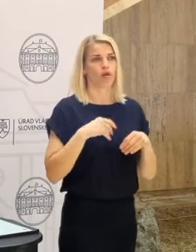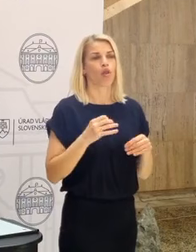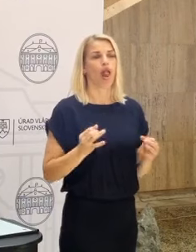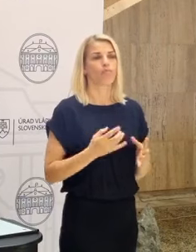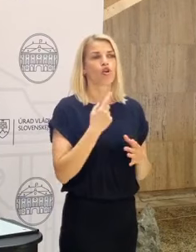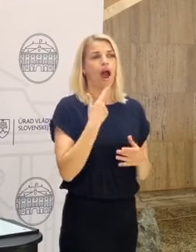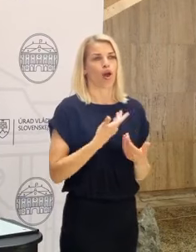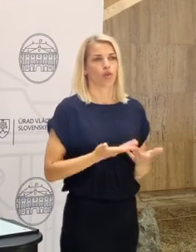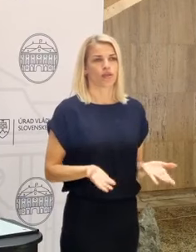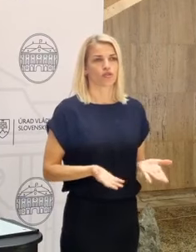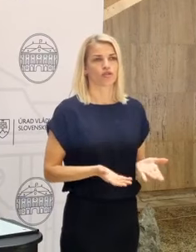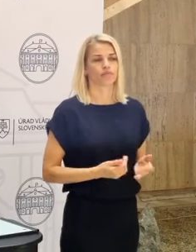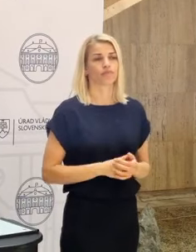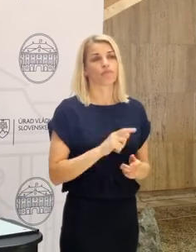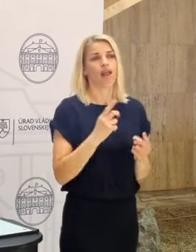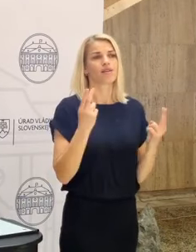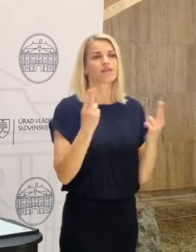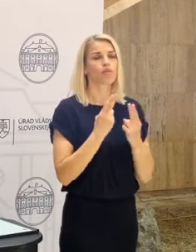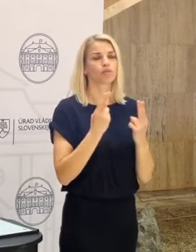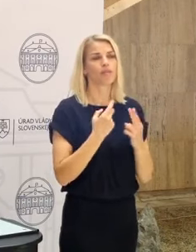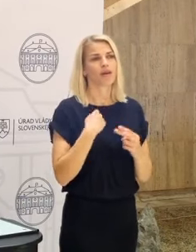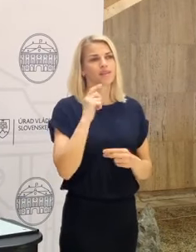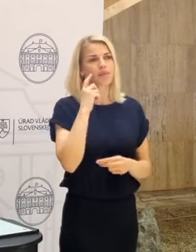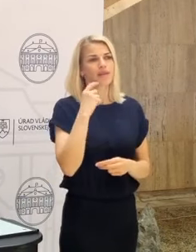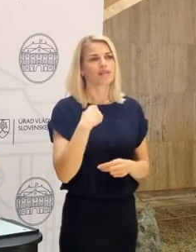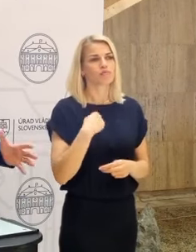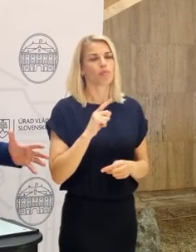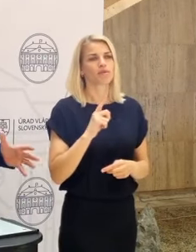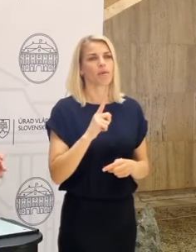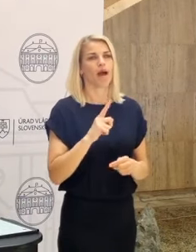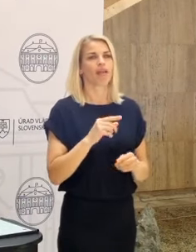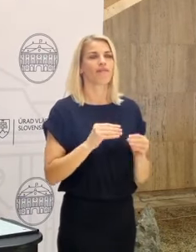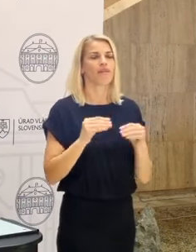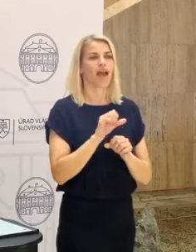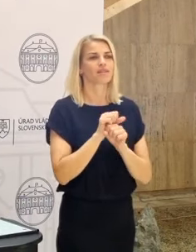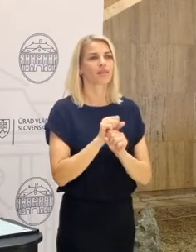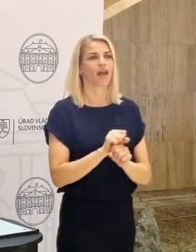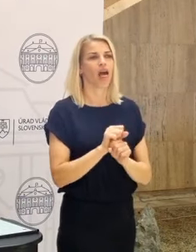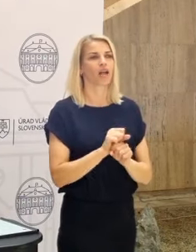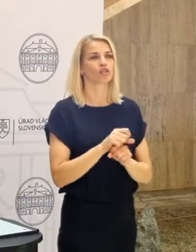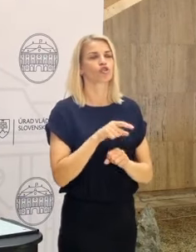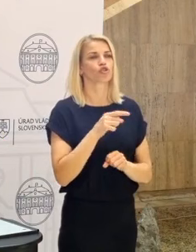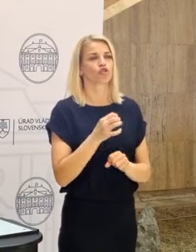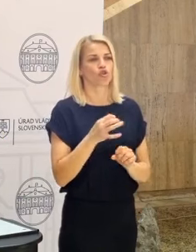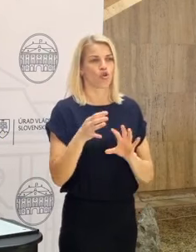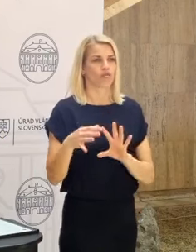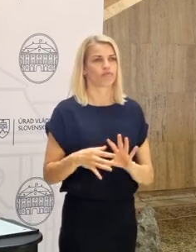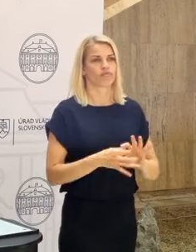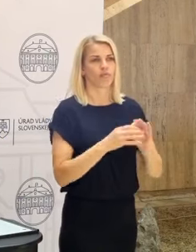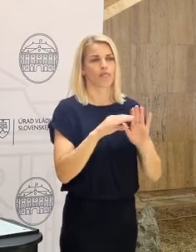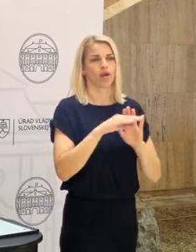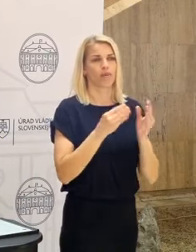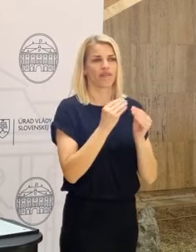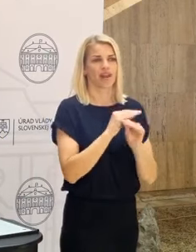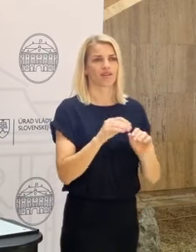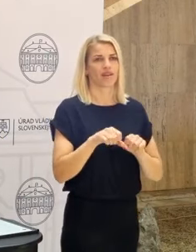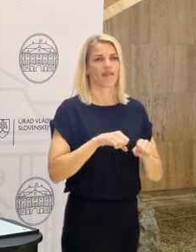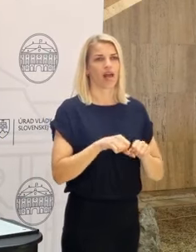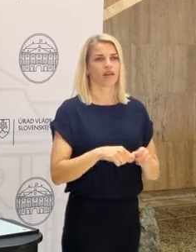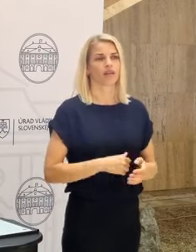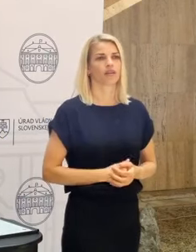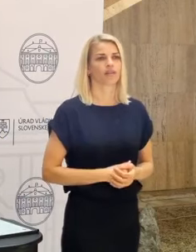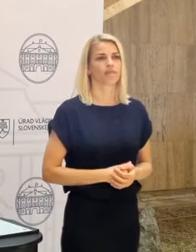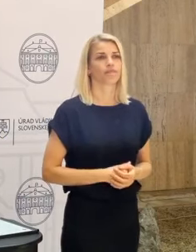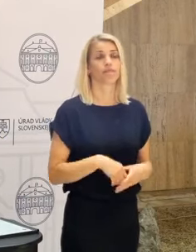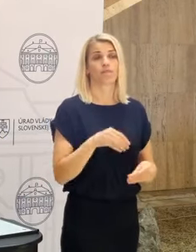lepšie, ako to nemať. Ale samozrejme, myslím si, že by sme to mali viacej tlačiť práve do toho, čo je v súlede s programom vyzlásením vlády. To znamená, že si